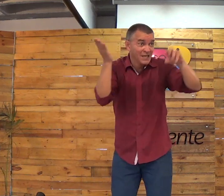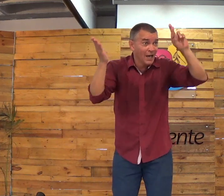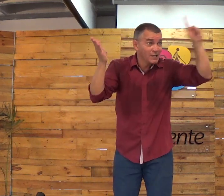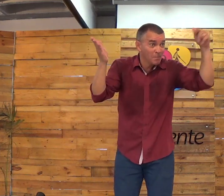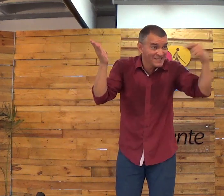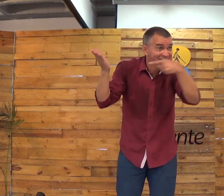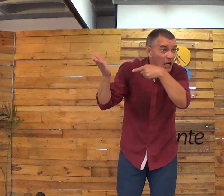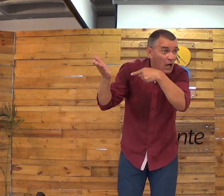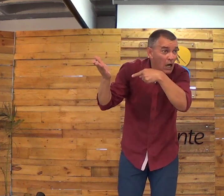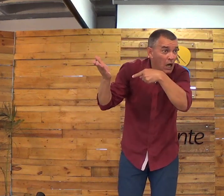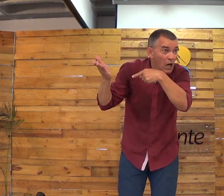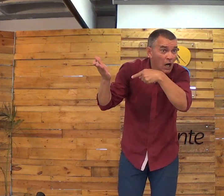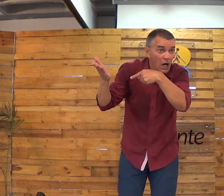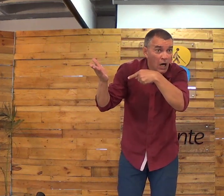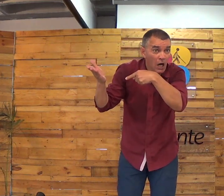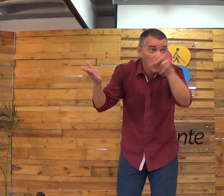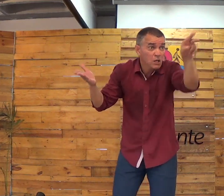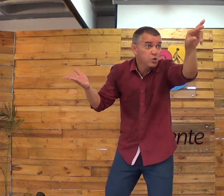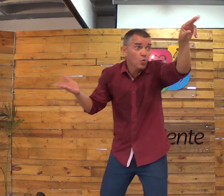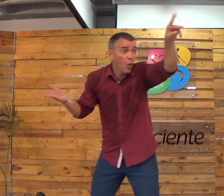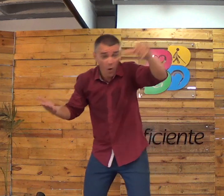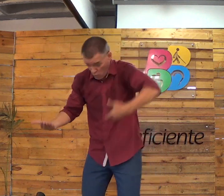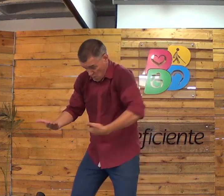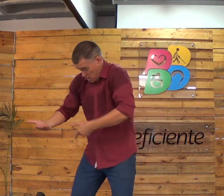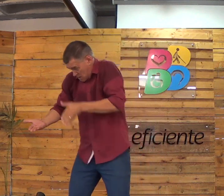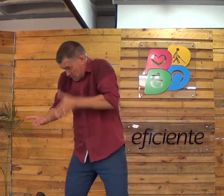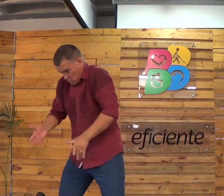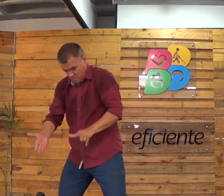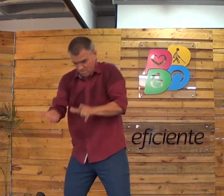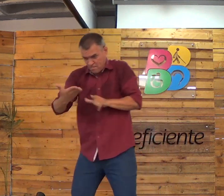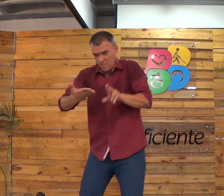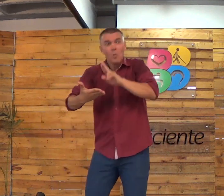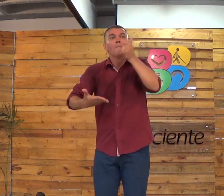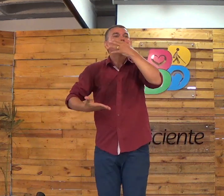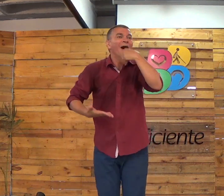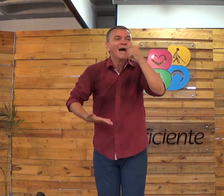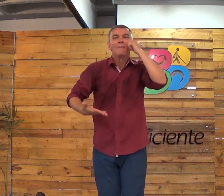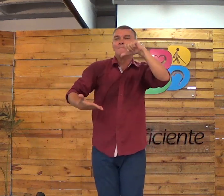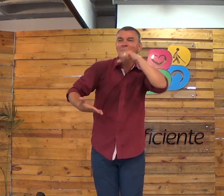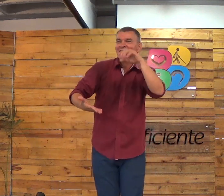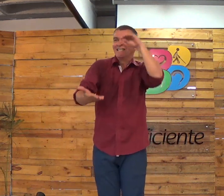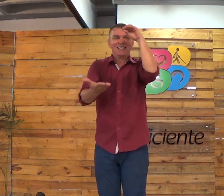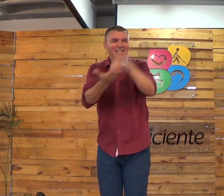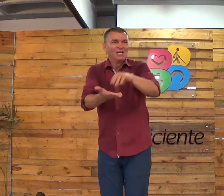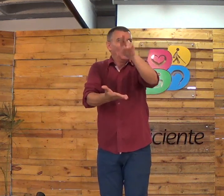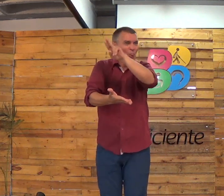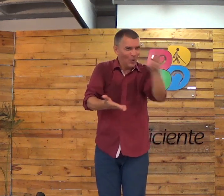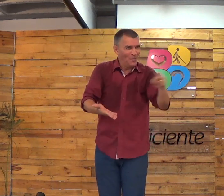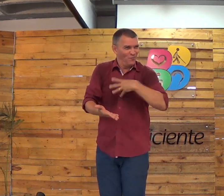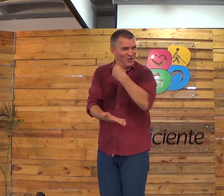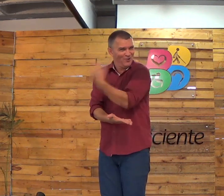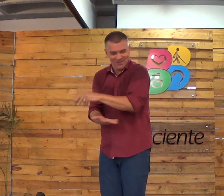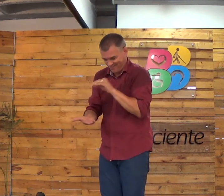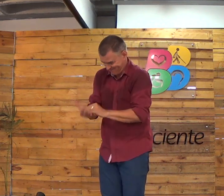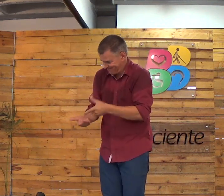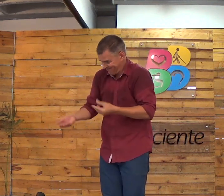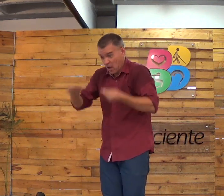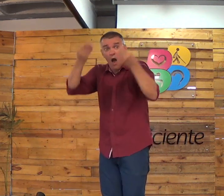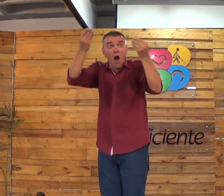Você nasce, cresce, você precisa de um registro? Precisa. Né? Tem isso na fase de nascimento, né? É um